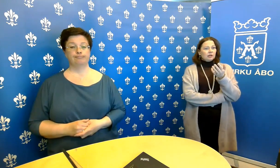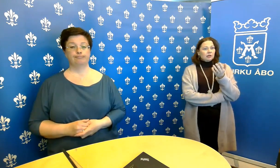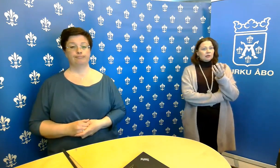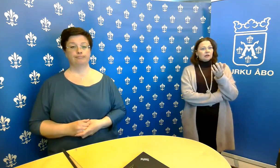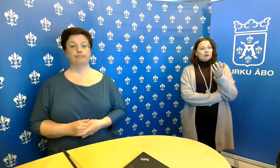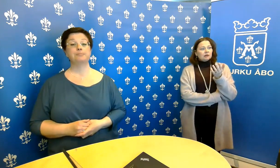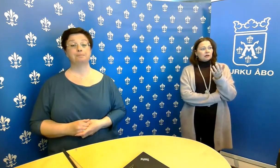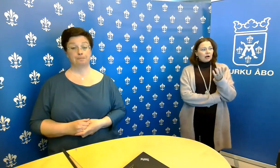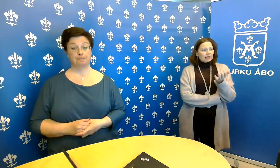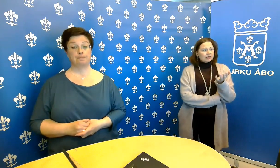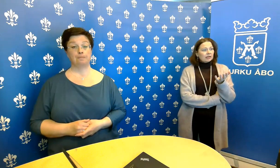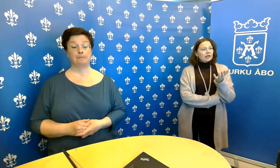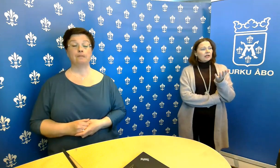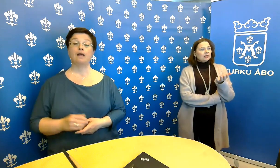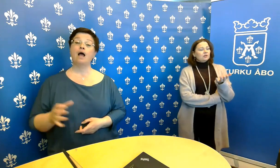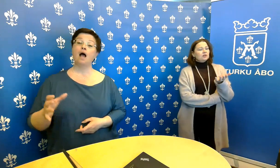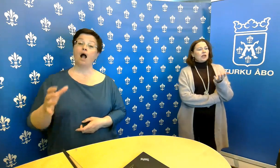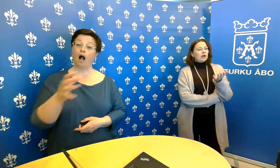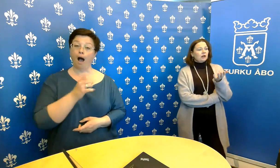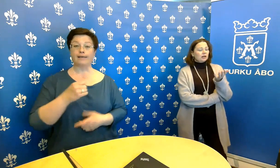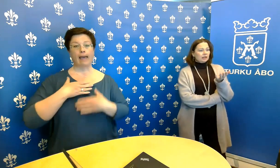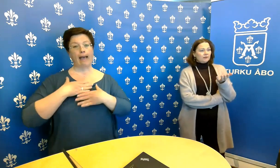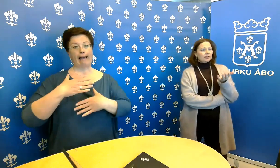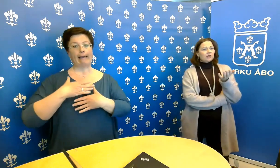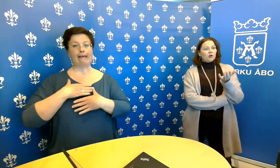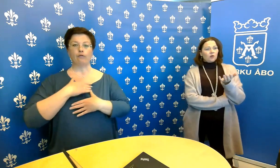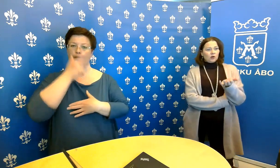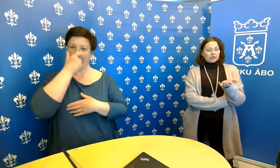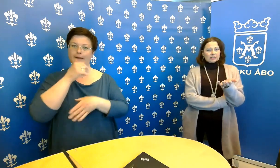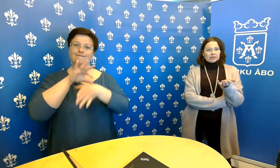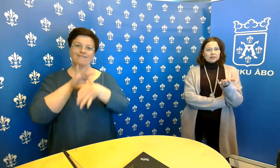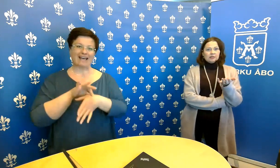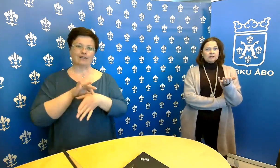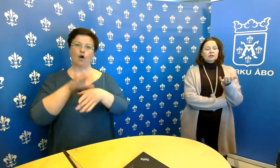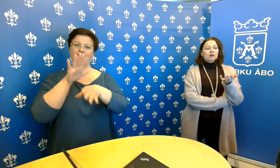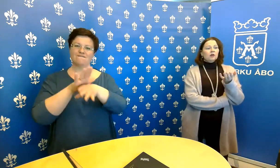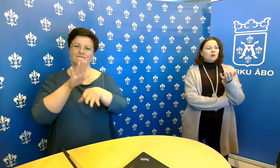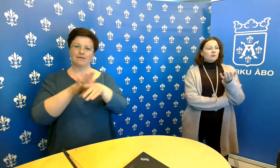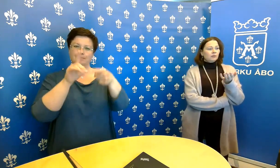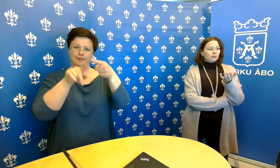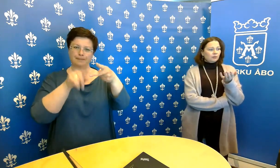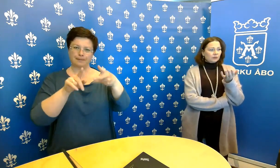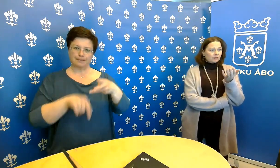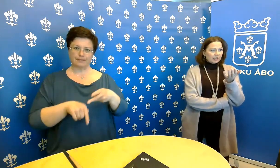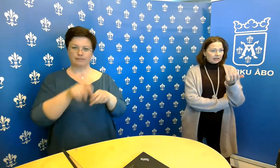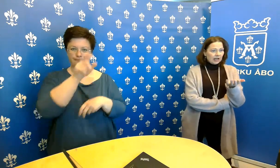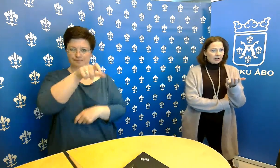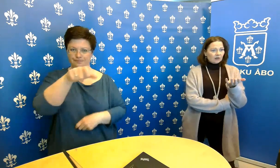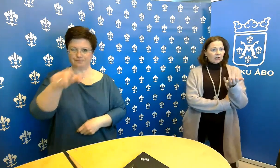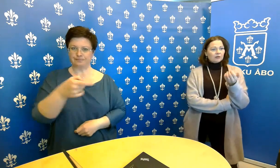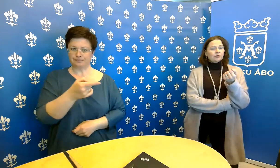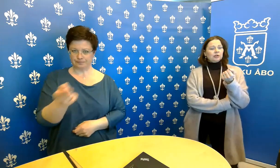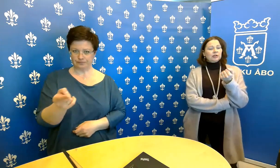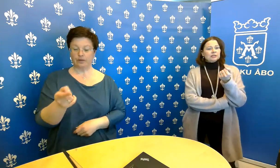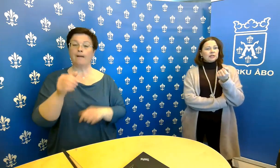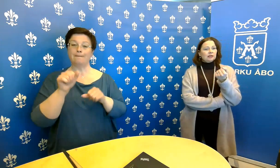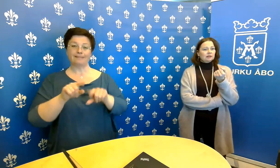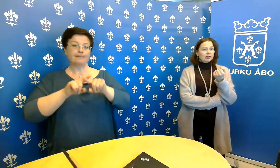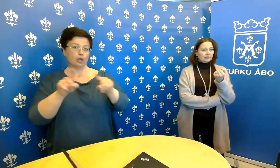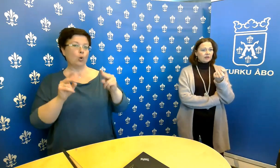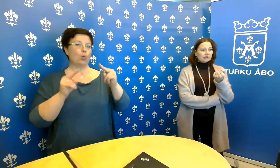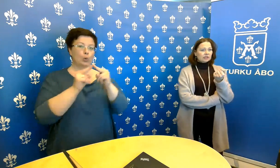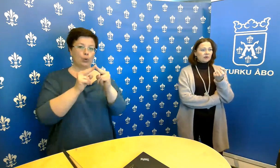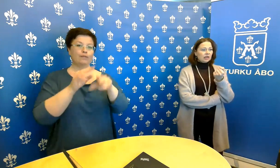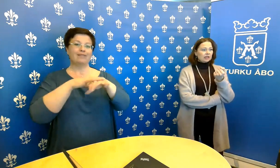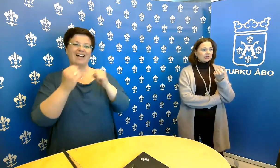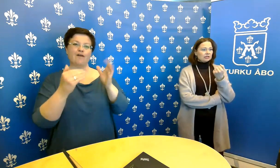Eli kaikki hengitystieinfektion oireiset pitää olla yhteydessä